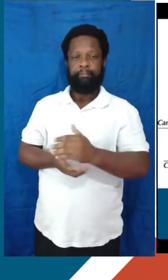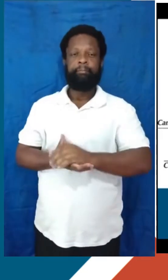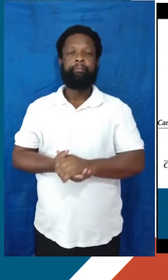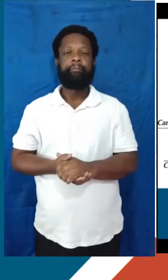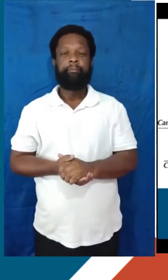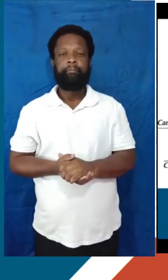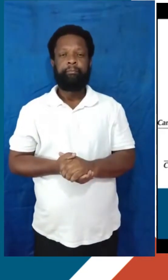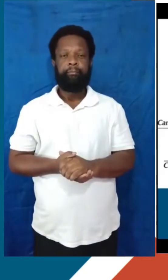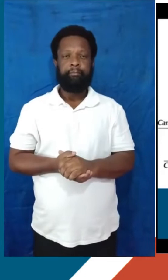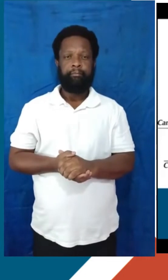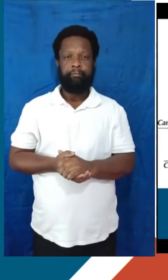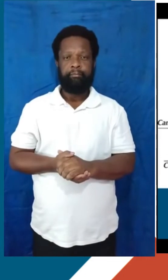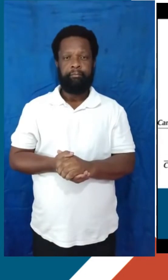Petrópolis e Nova Friburgo.